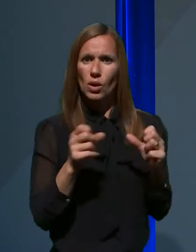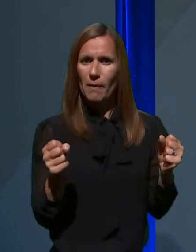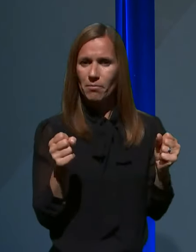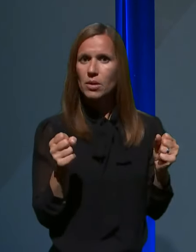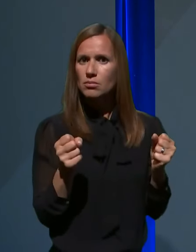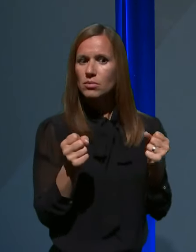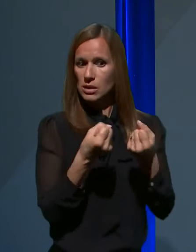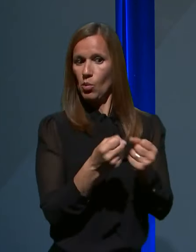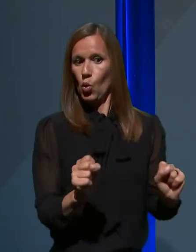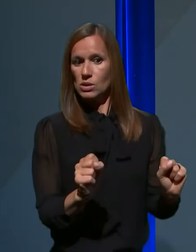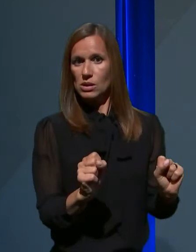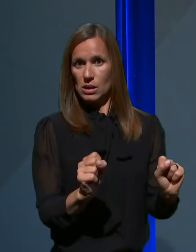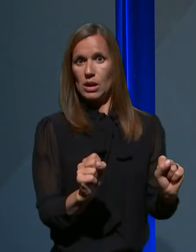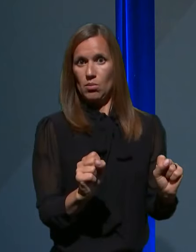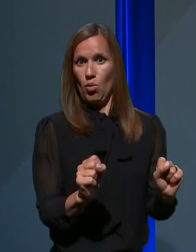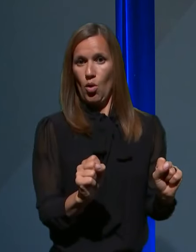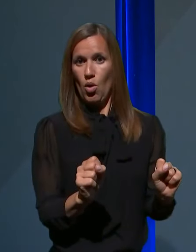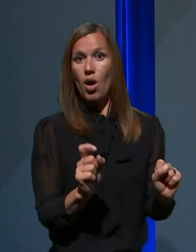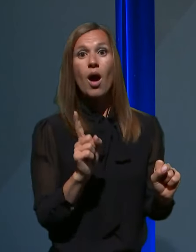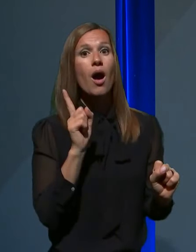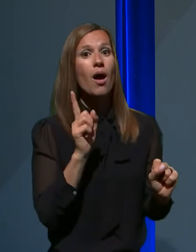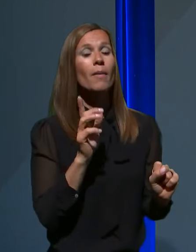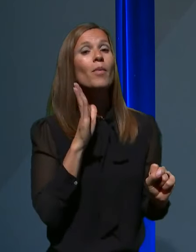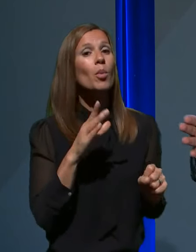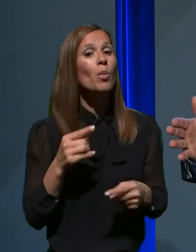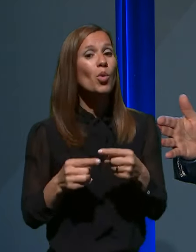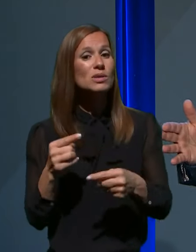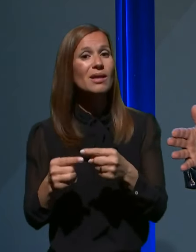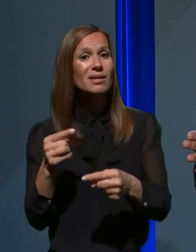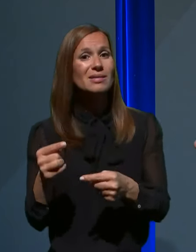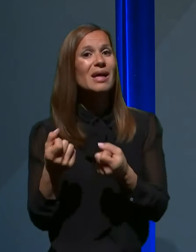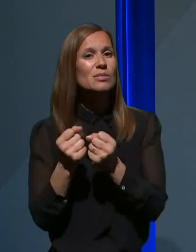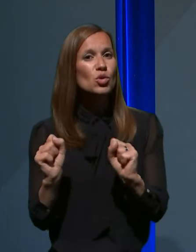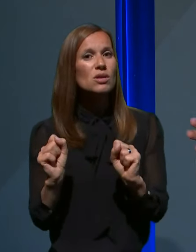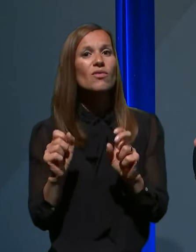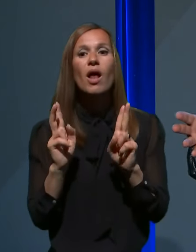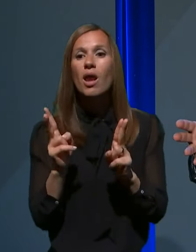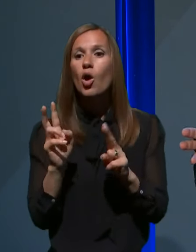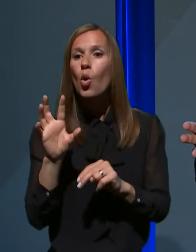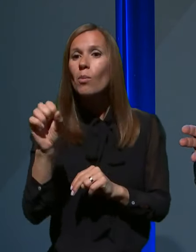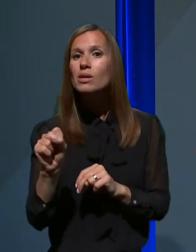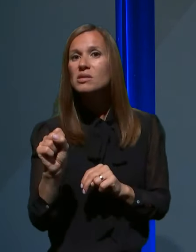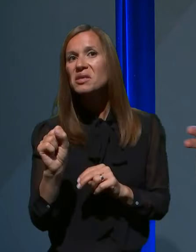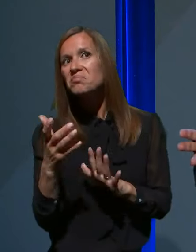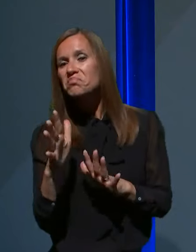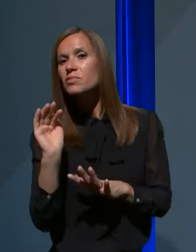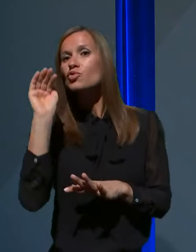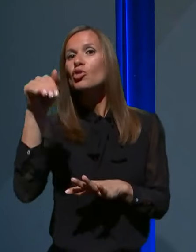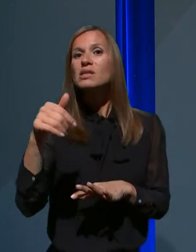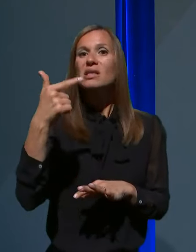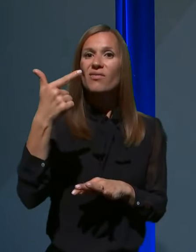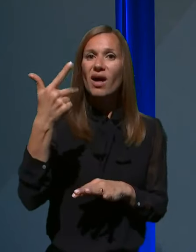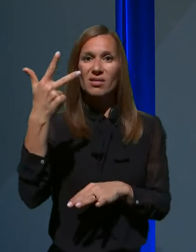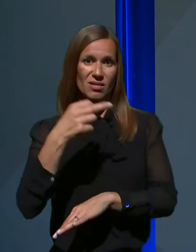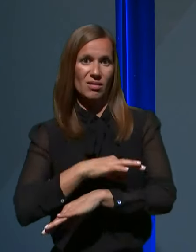bomo posledice te sprostitve lahko zaznavali šele po približno dveh tednih, dveh do treh